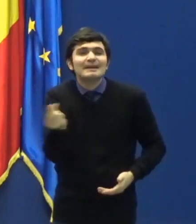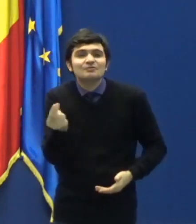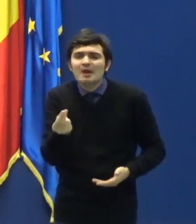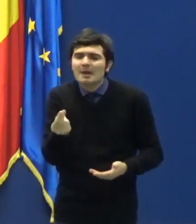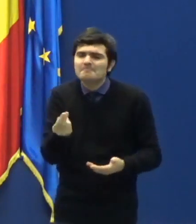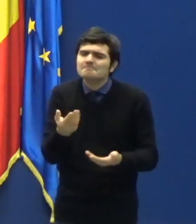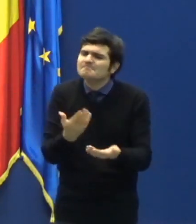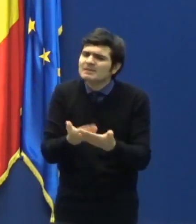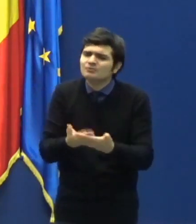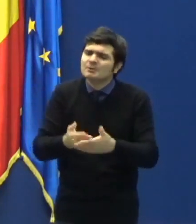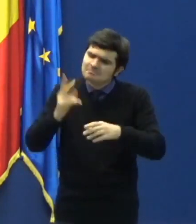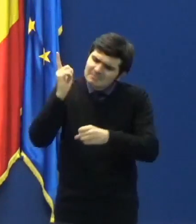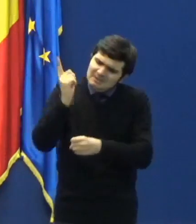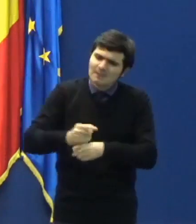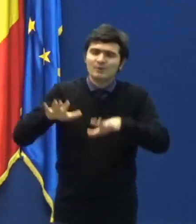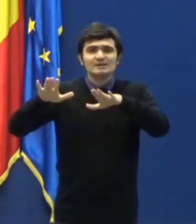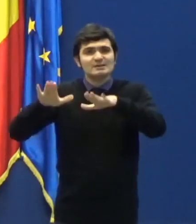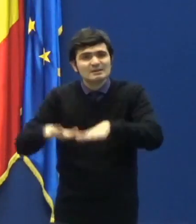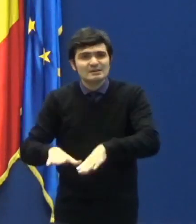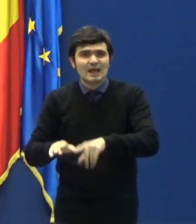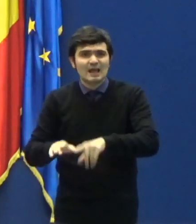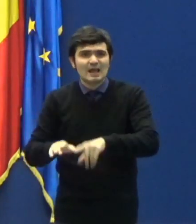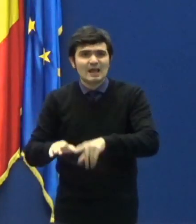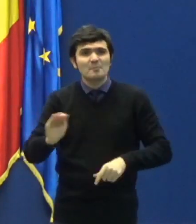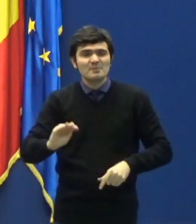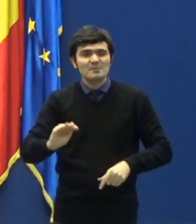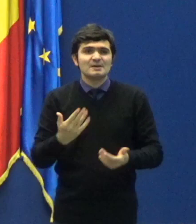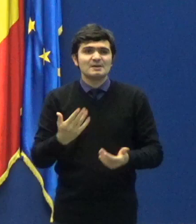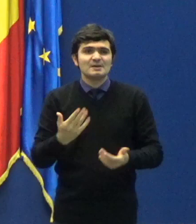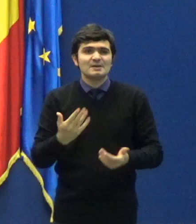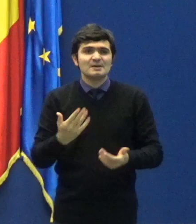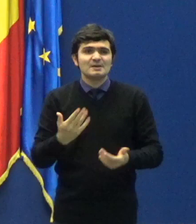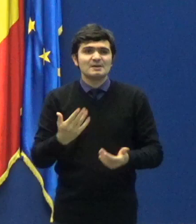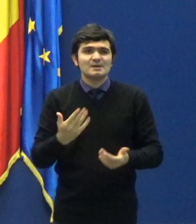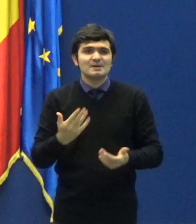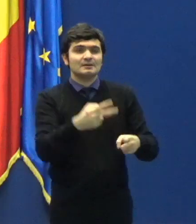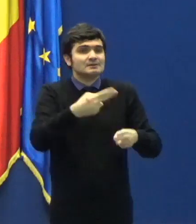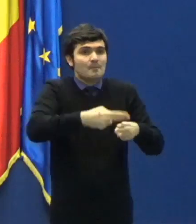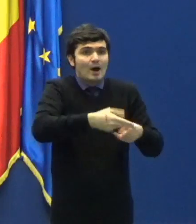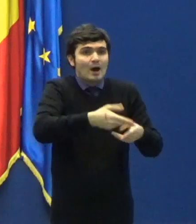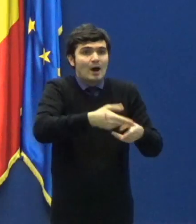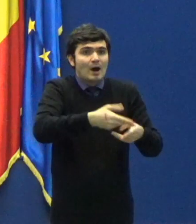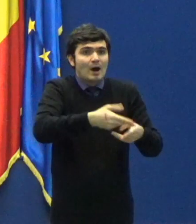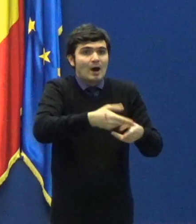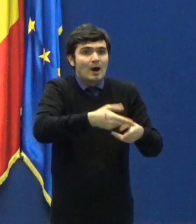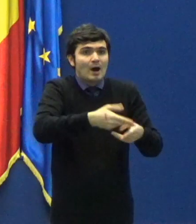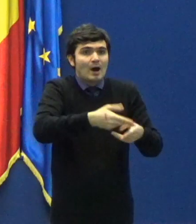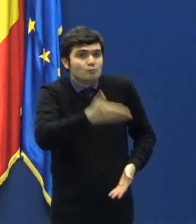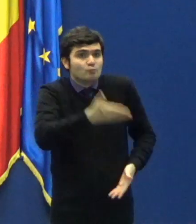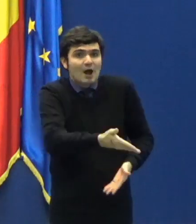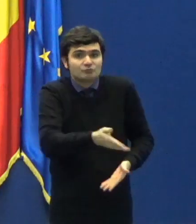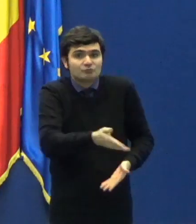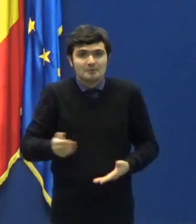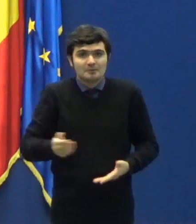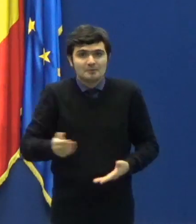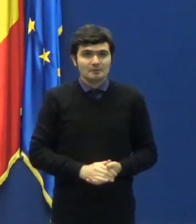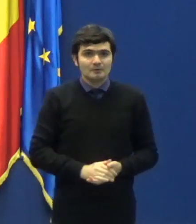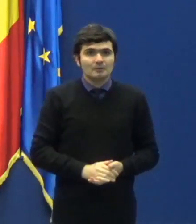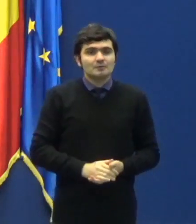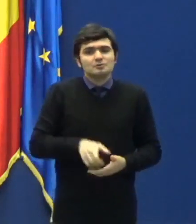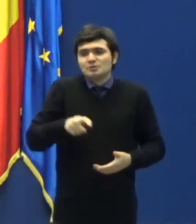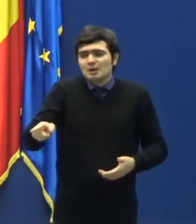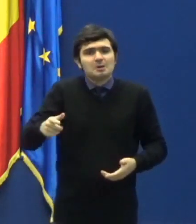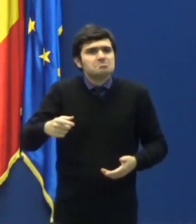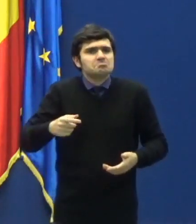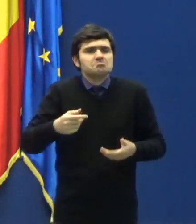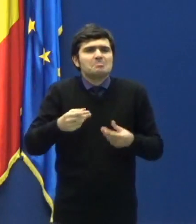stea, să se păzească de o boală necunoscută, să nu se bucure de